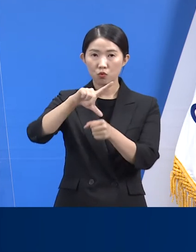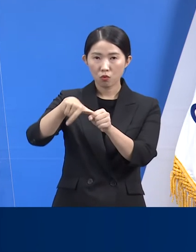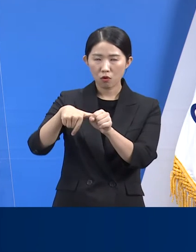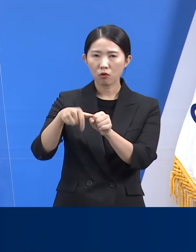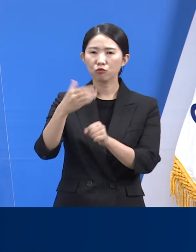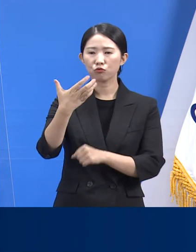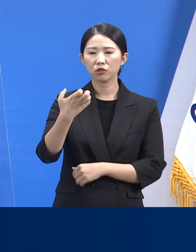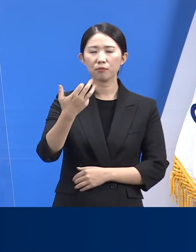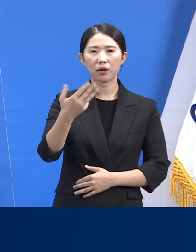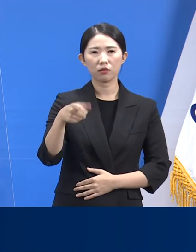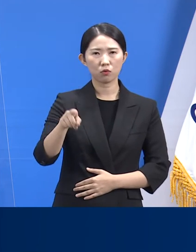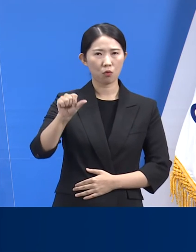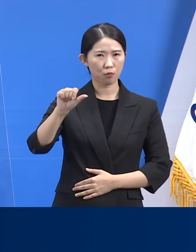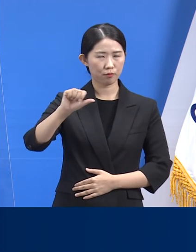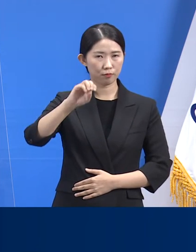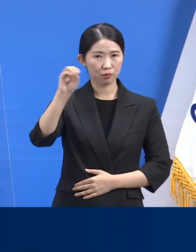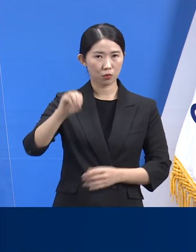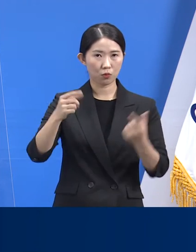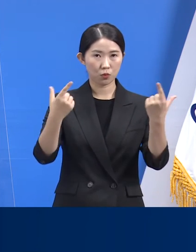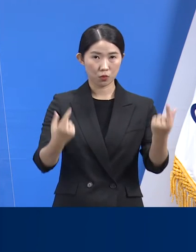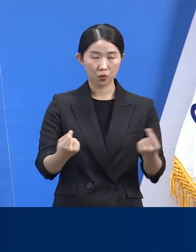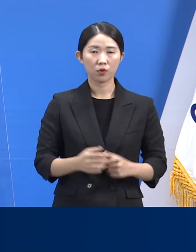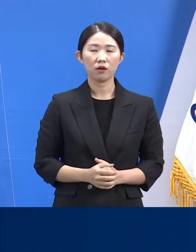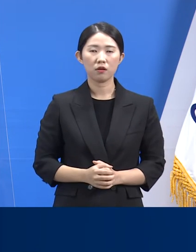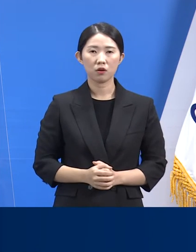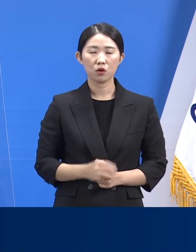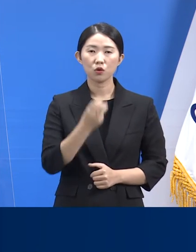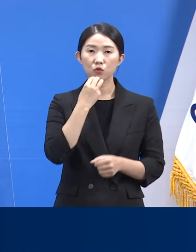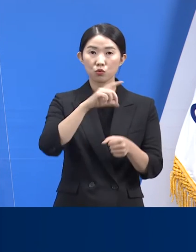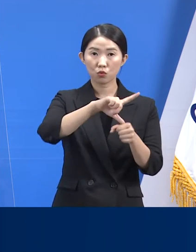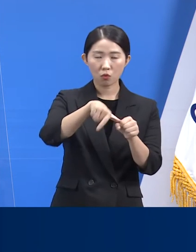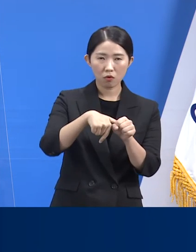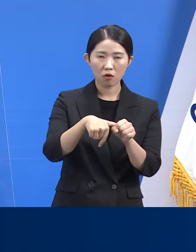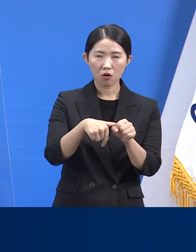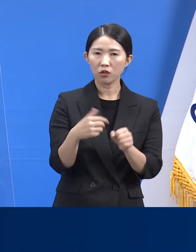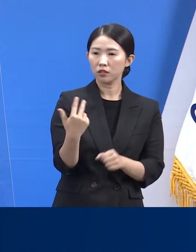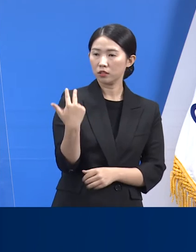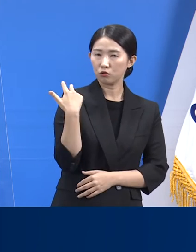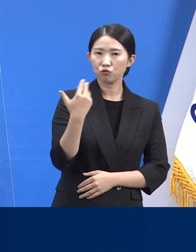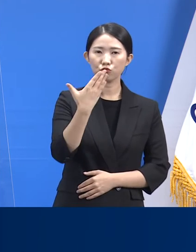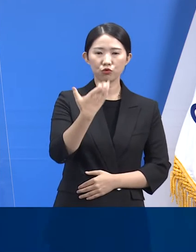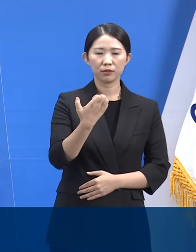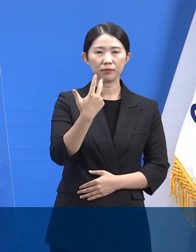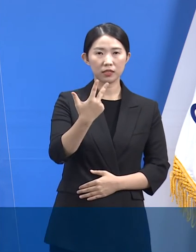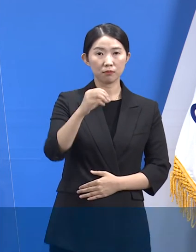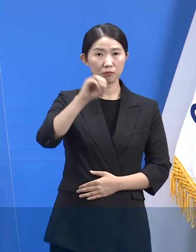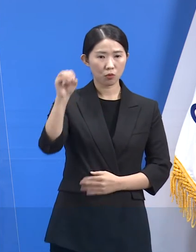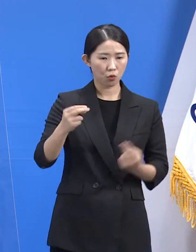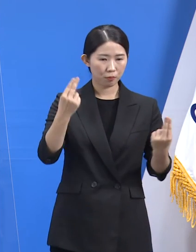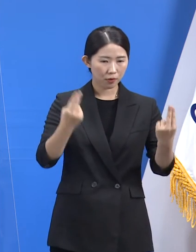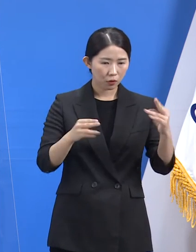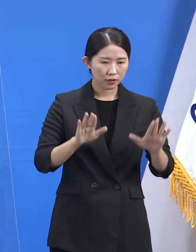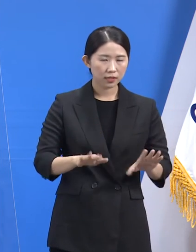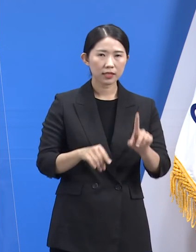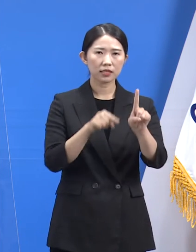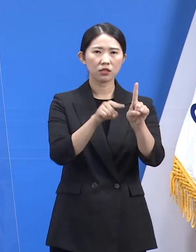.5%입니다. 수도권 검출률은 전주코 17.3% 대비 1.2% 증가한 수치입니다.